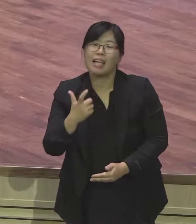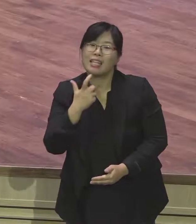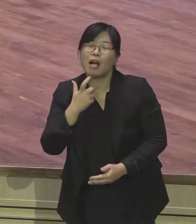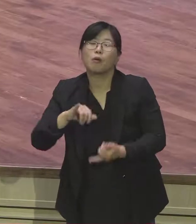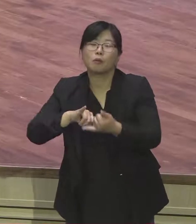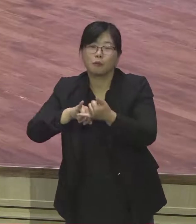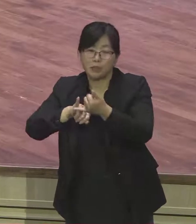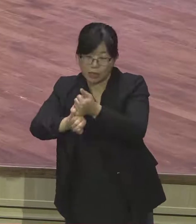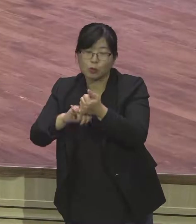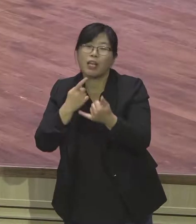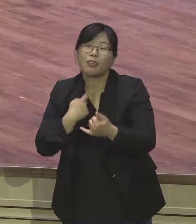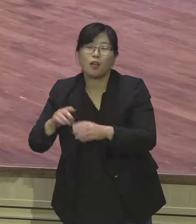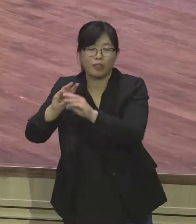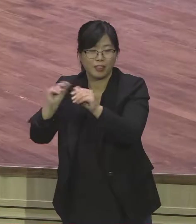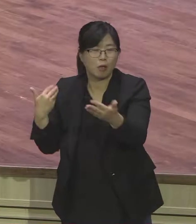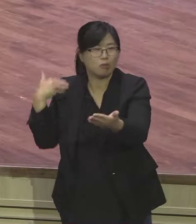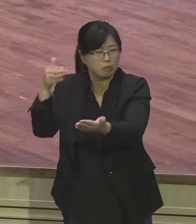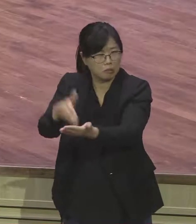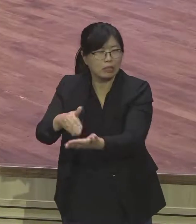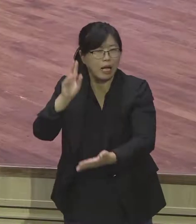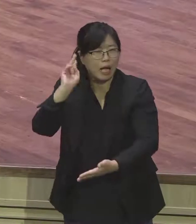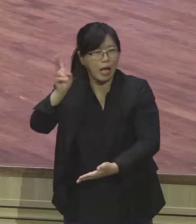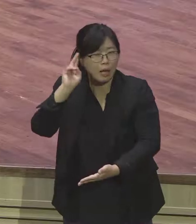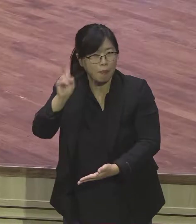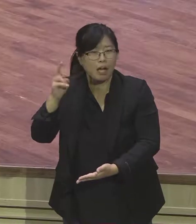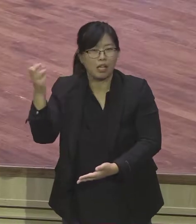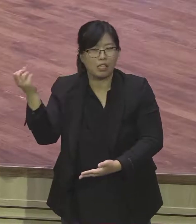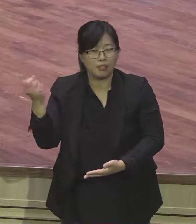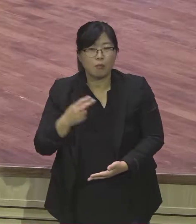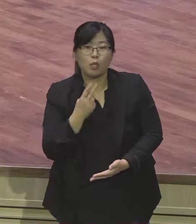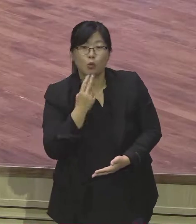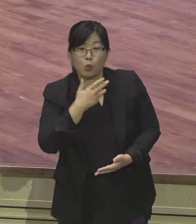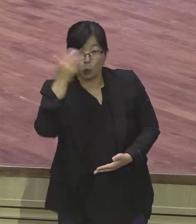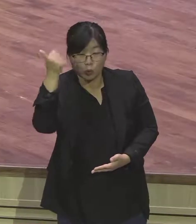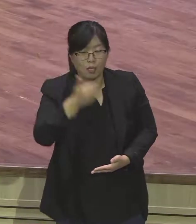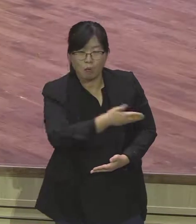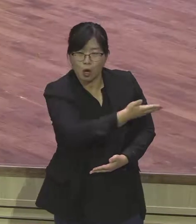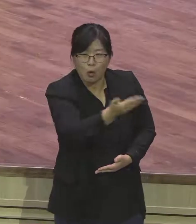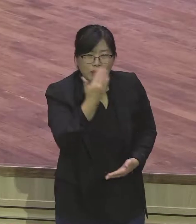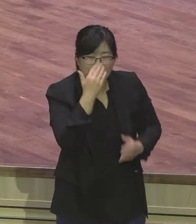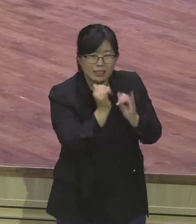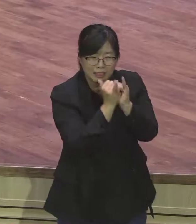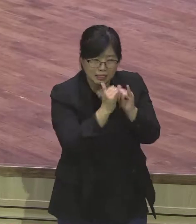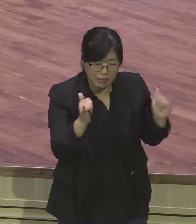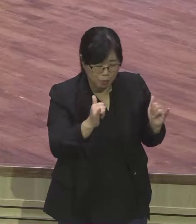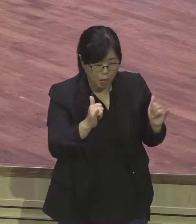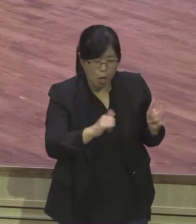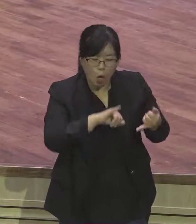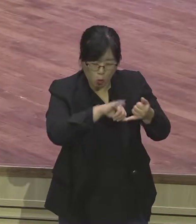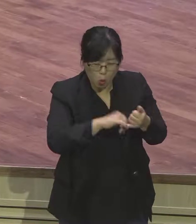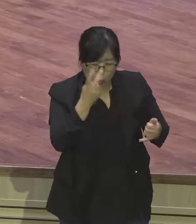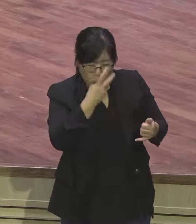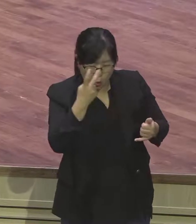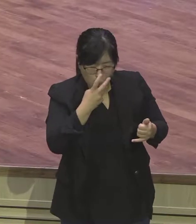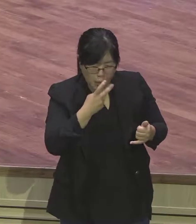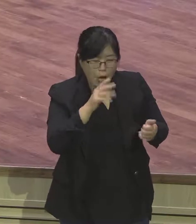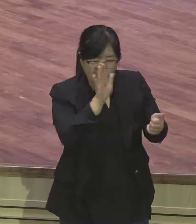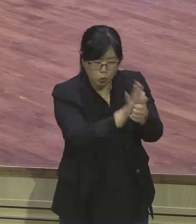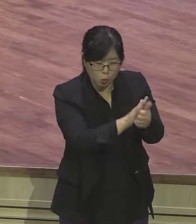이스라엘 자손에게 맹세시키 이르기를 하나님이 반드시 당신들을 돌보시리니 당신들은 여기서 내 해골을 메고 올라가겠다